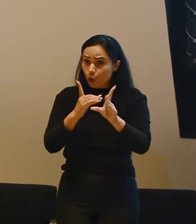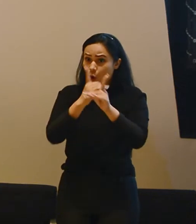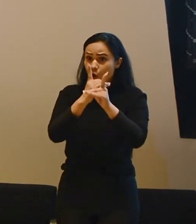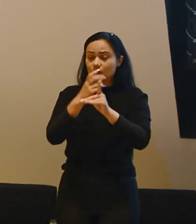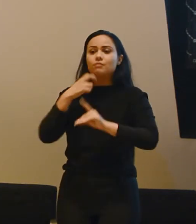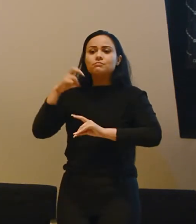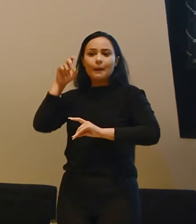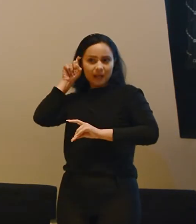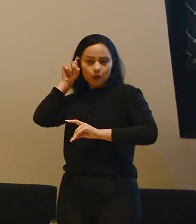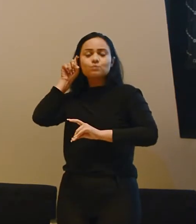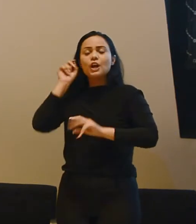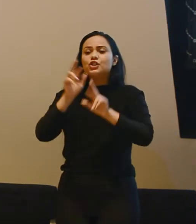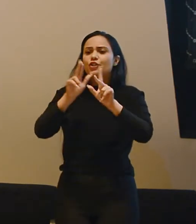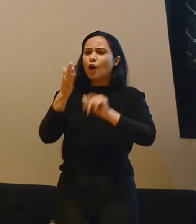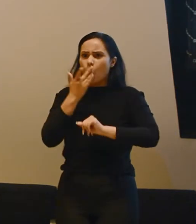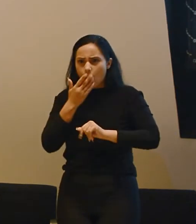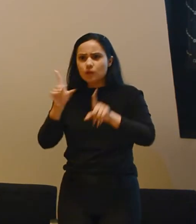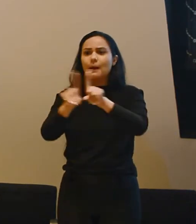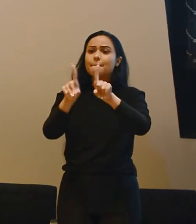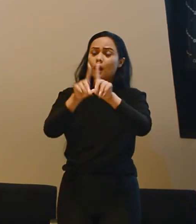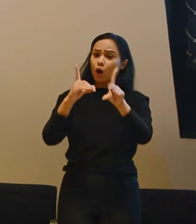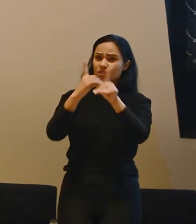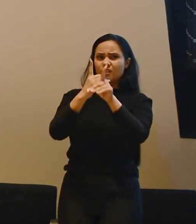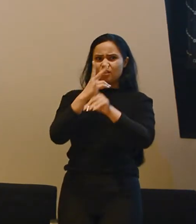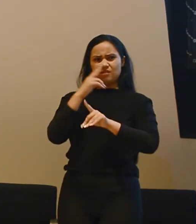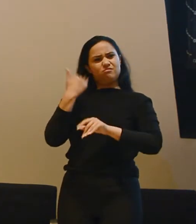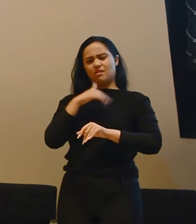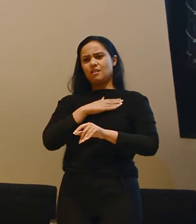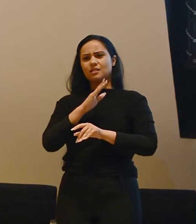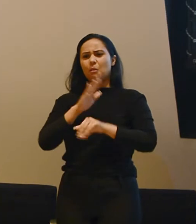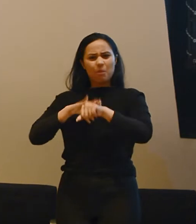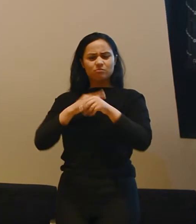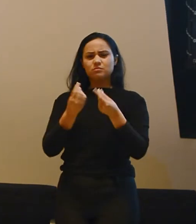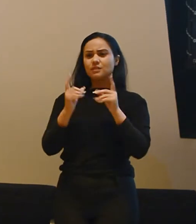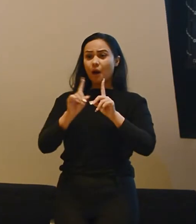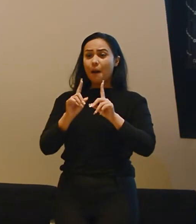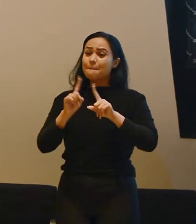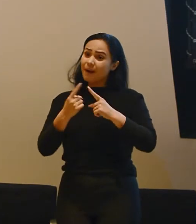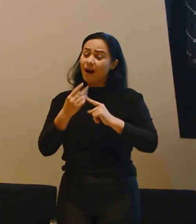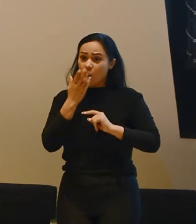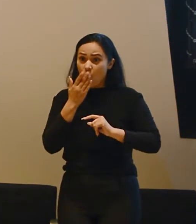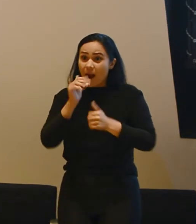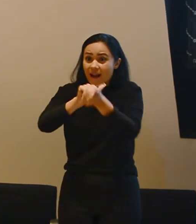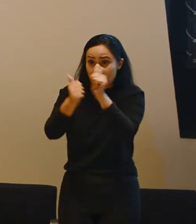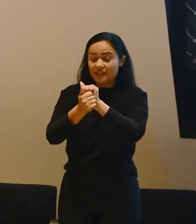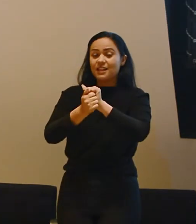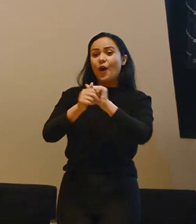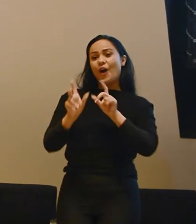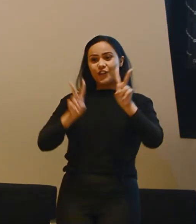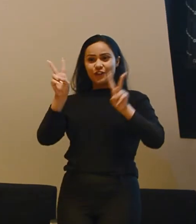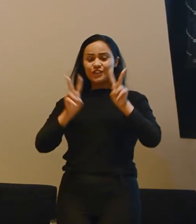nesses aparelhos. Diferentes cores, então a gente pode achar, mas isso não é nada demais, mas porém as cores fazem com que a adaptação seja